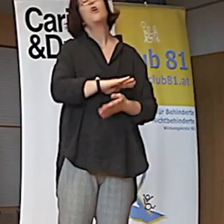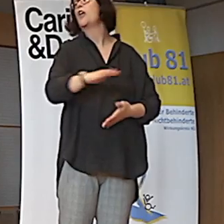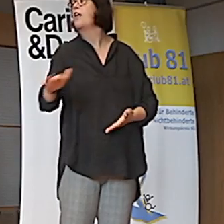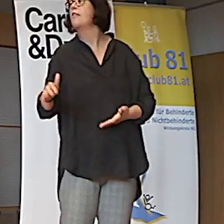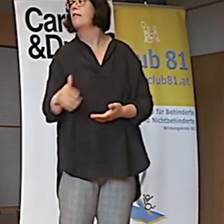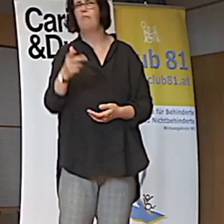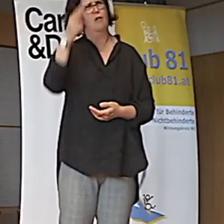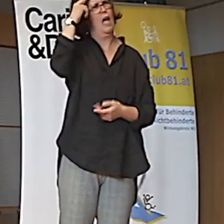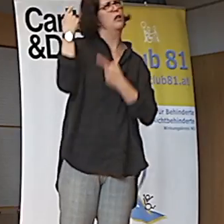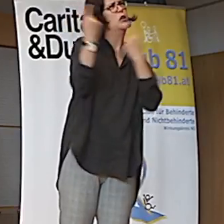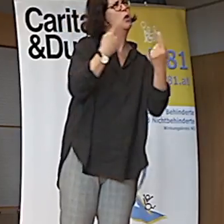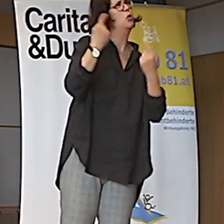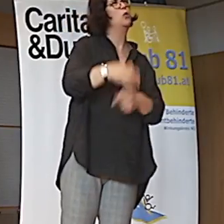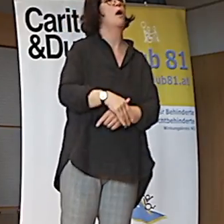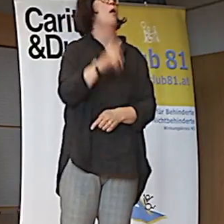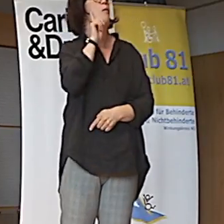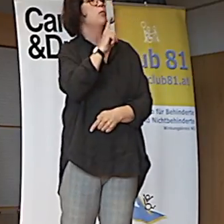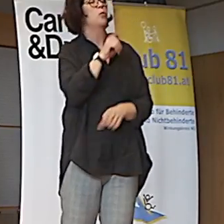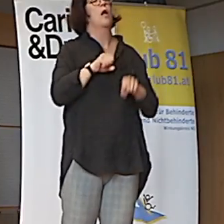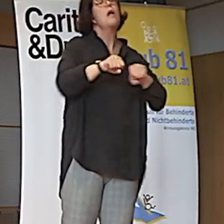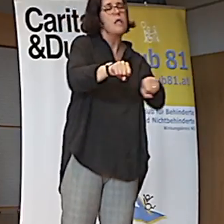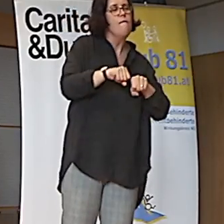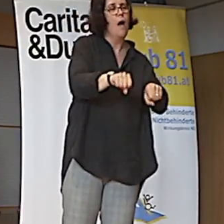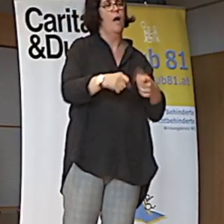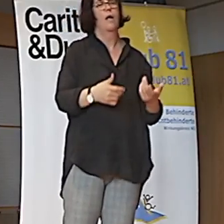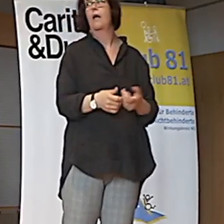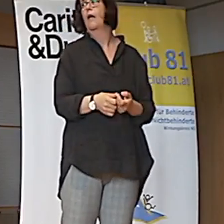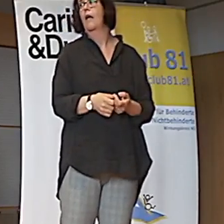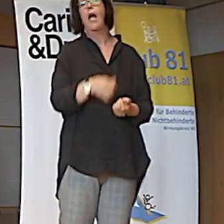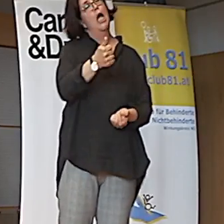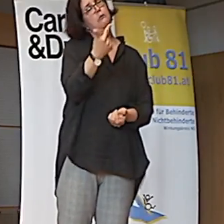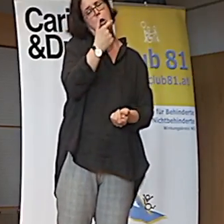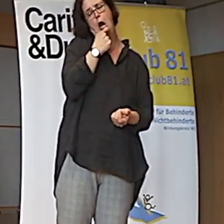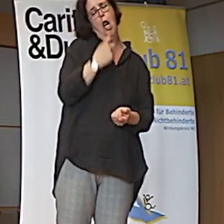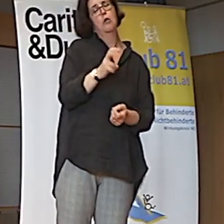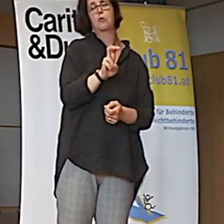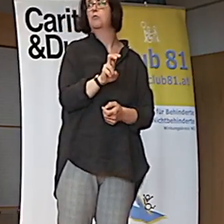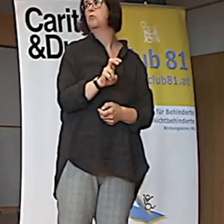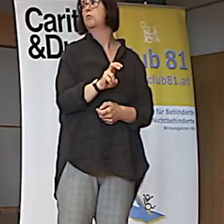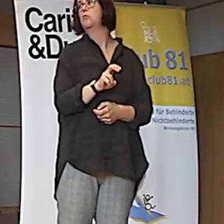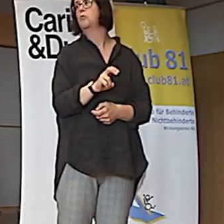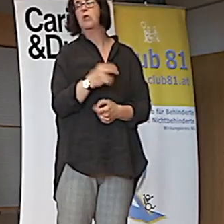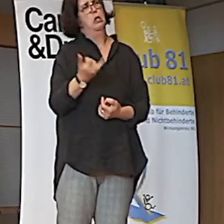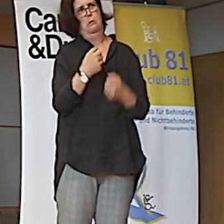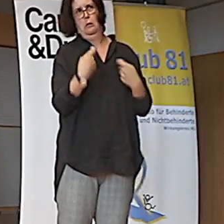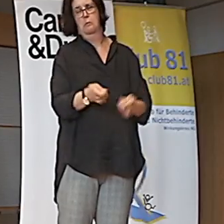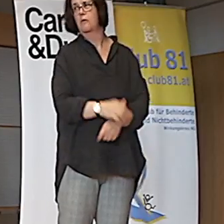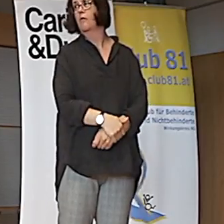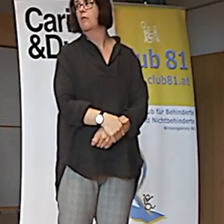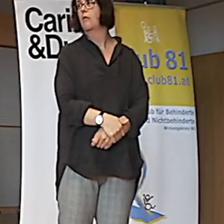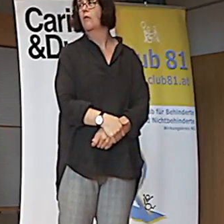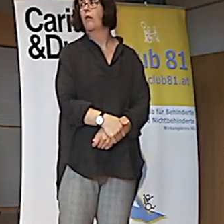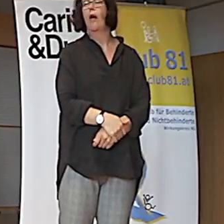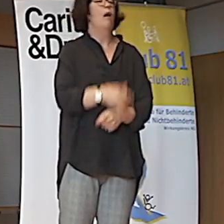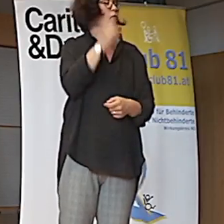Eine grenzliche Situation. Mami, Kinderwagen. So ein bis zwei Jähriger. Die plappern immer. Die haben